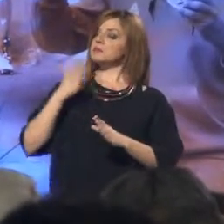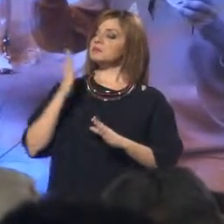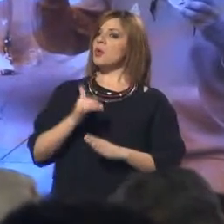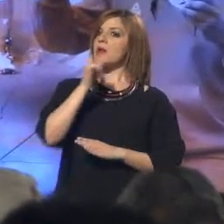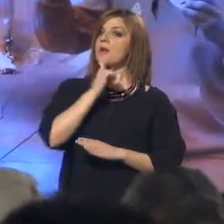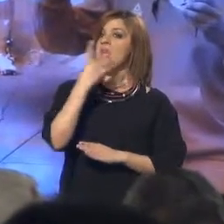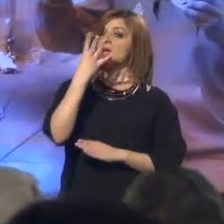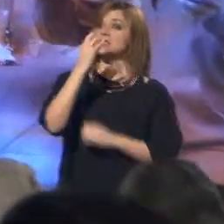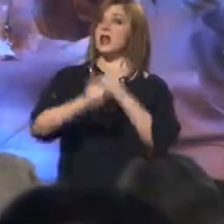40 χρόνια μετά την τουρκική εισβολή,